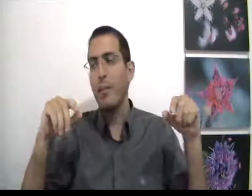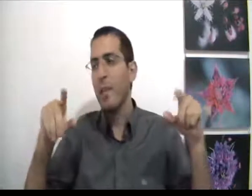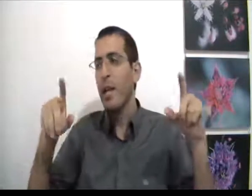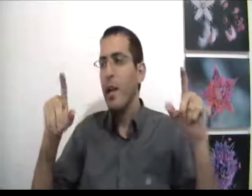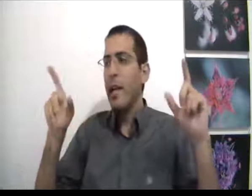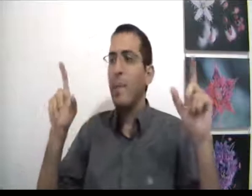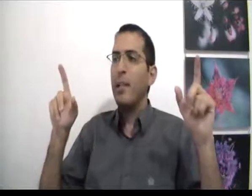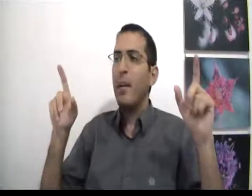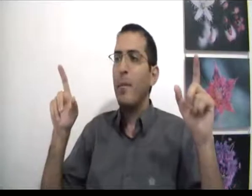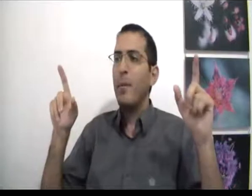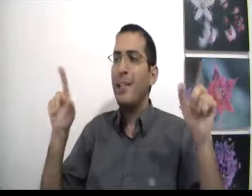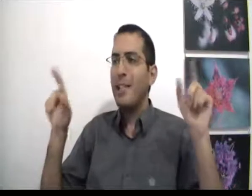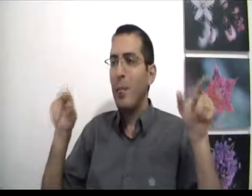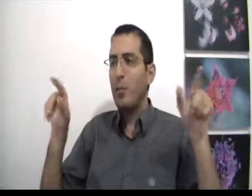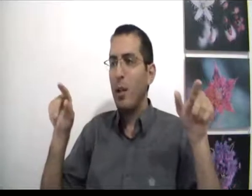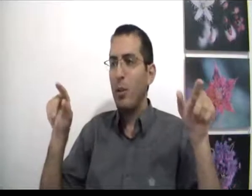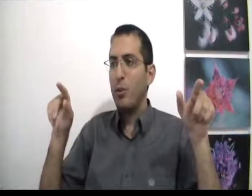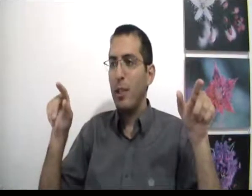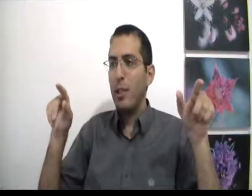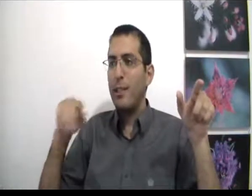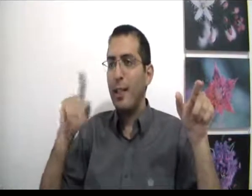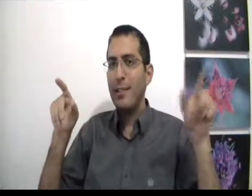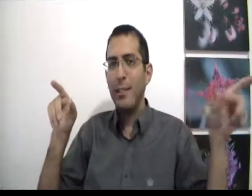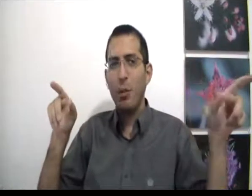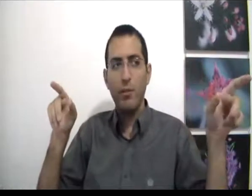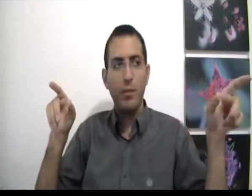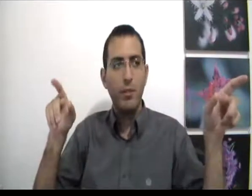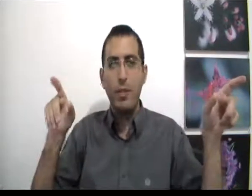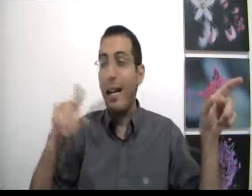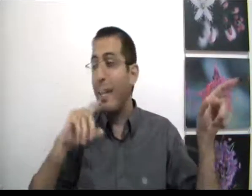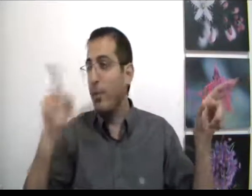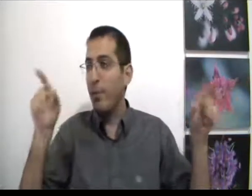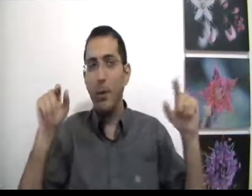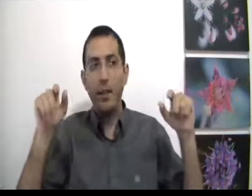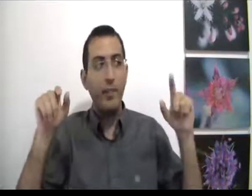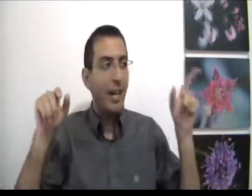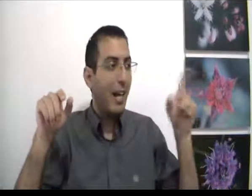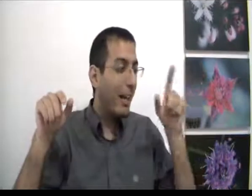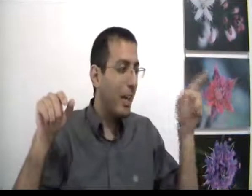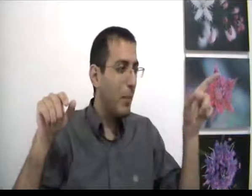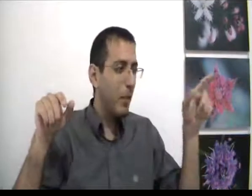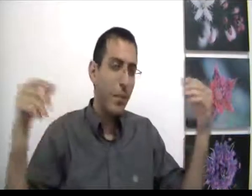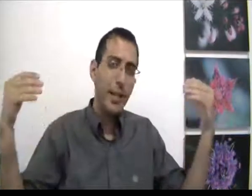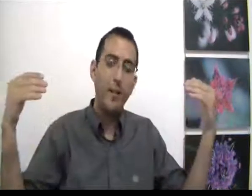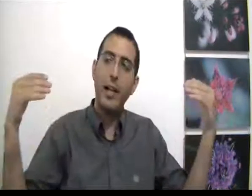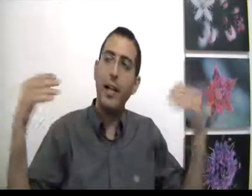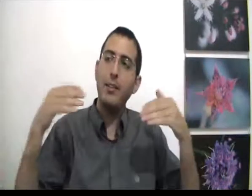אם בן אדם יצליח בצורה כלשהי להתייחס לטוב הכי טוב בעולם ולראה הכי רע בעולם כאל דבר אחד